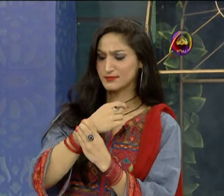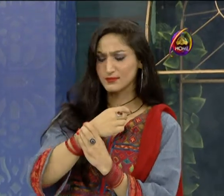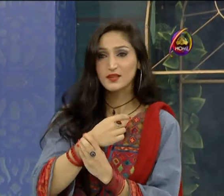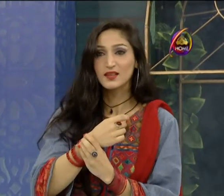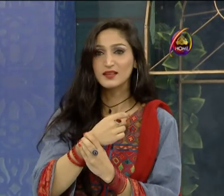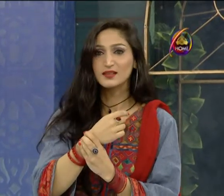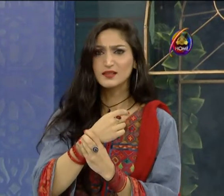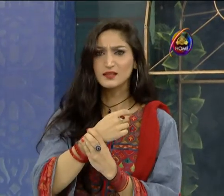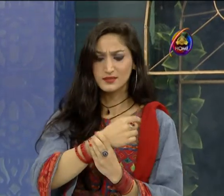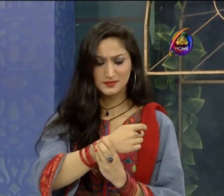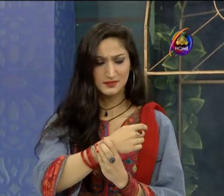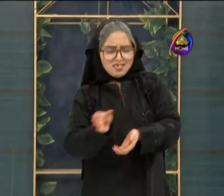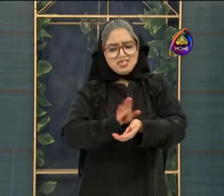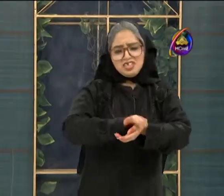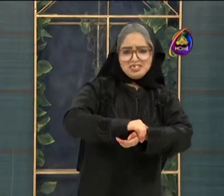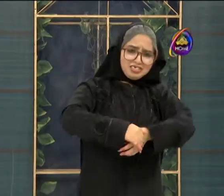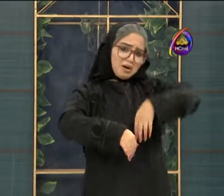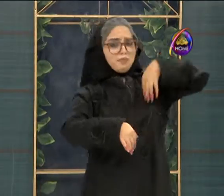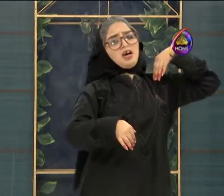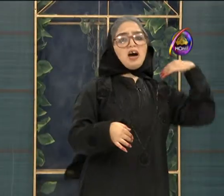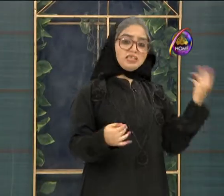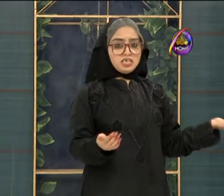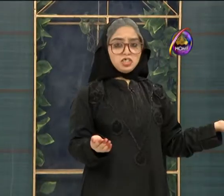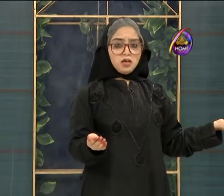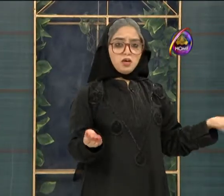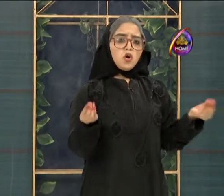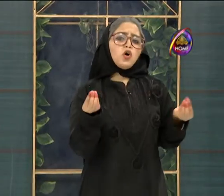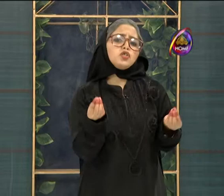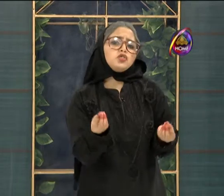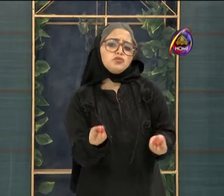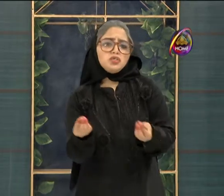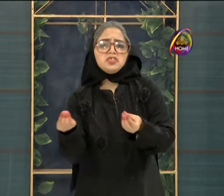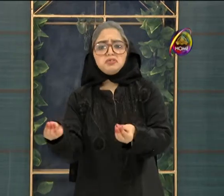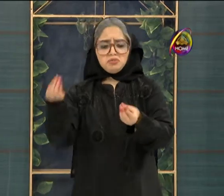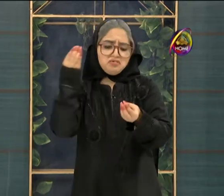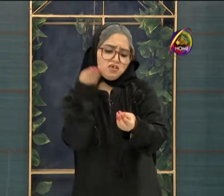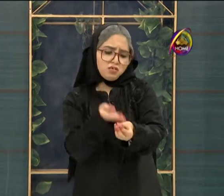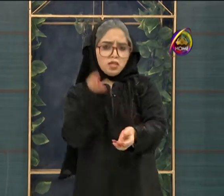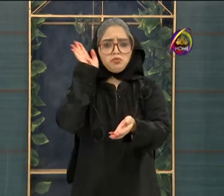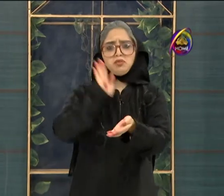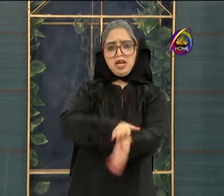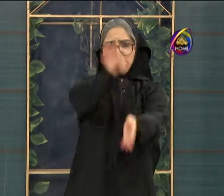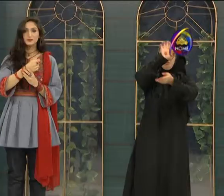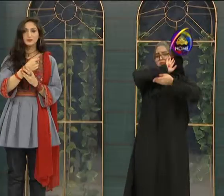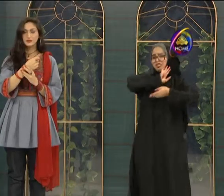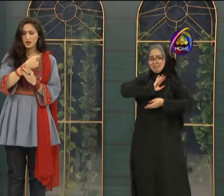لڑکی نے چھٹ سے اپنا ہاتھ کھینچا اور چوڑی ٹوٹ کر نازو کلائی میں خوب جاتی